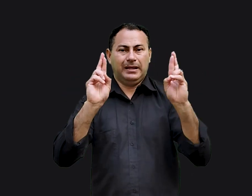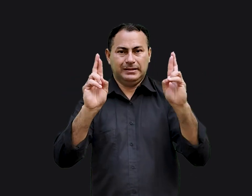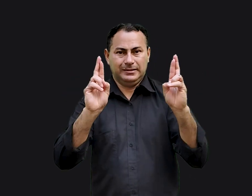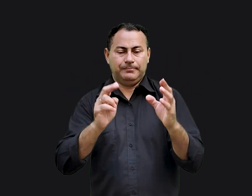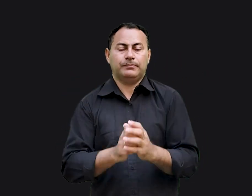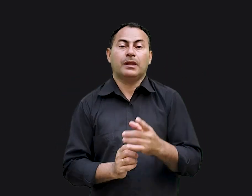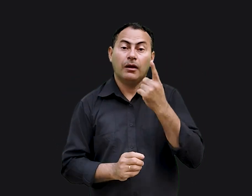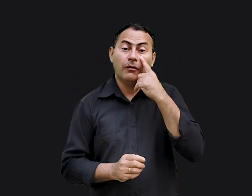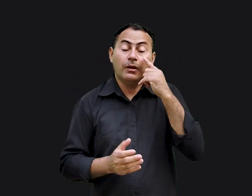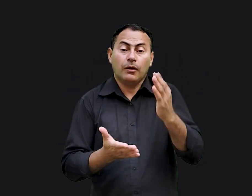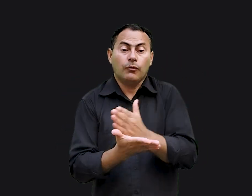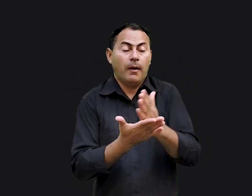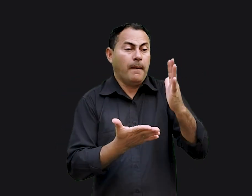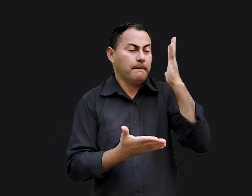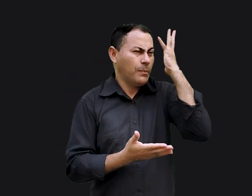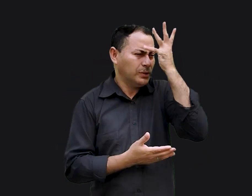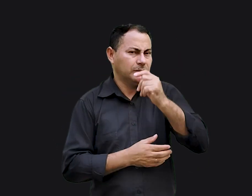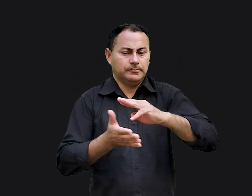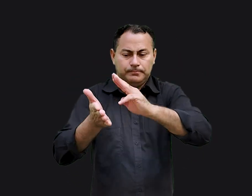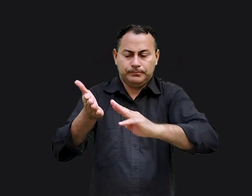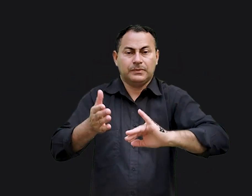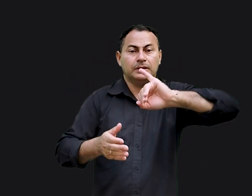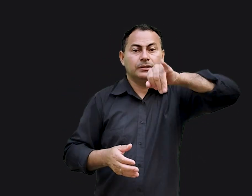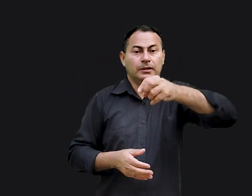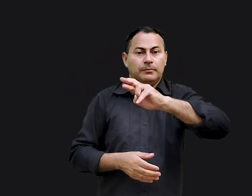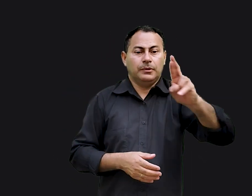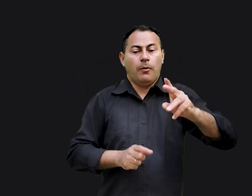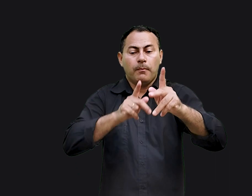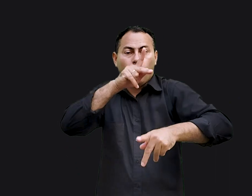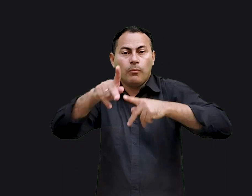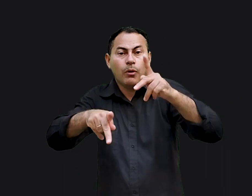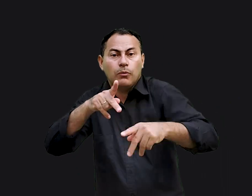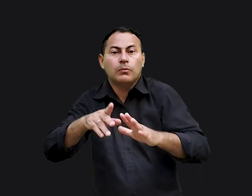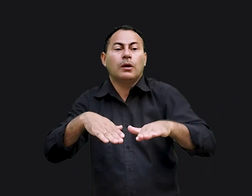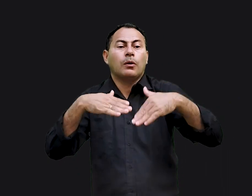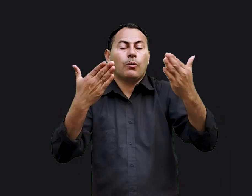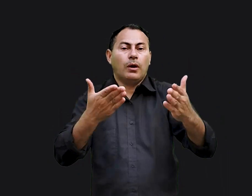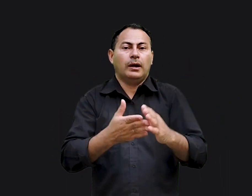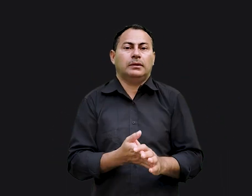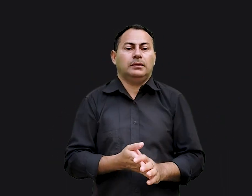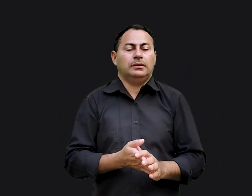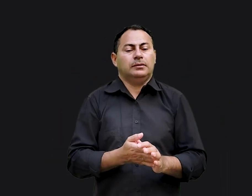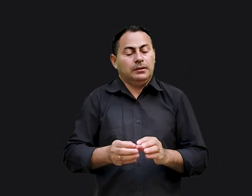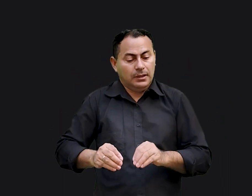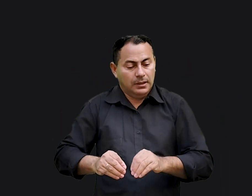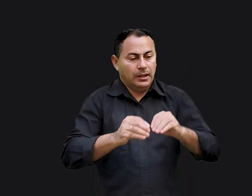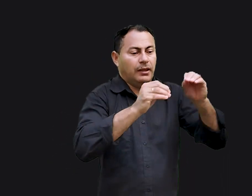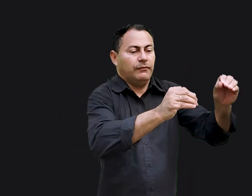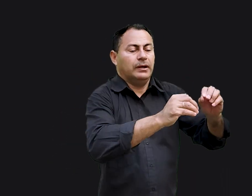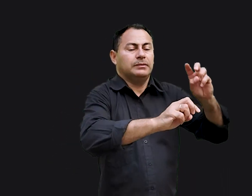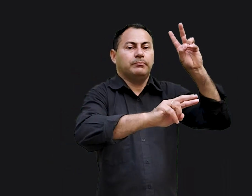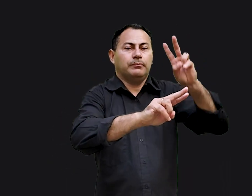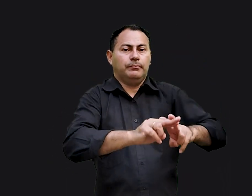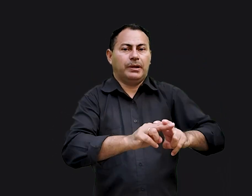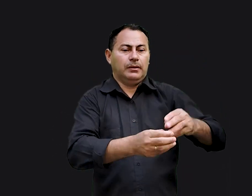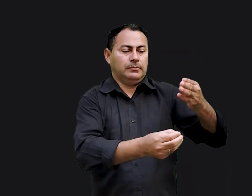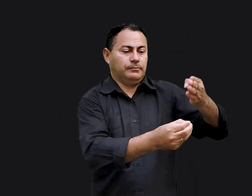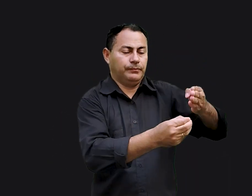alguma. Vamos ver algumas das bonitas mensagens de Jeremias para o povo quando este estava sendo levado cativo.